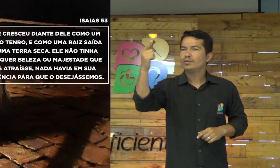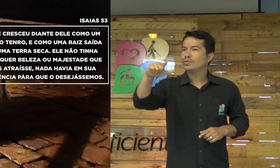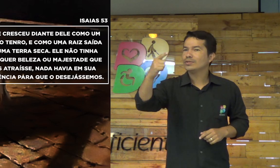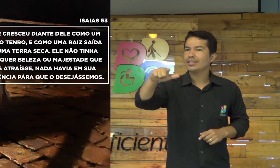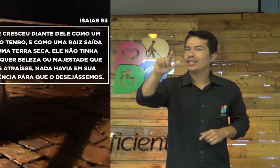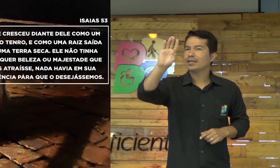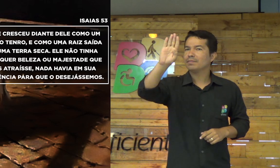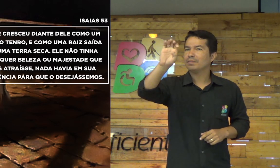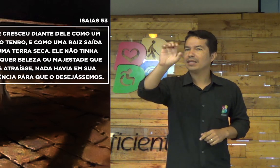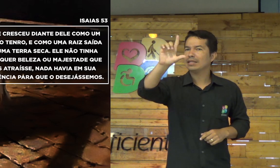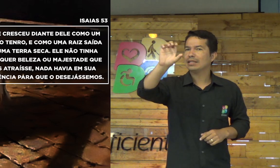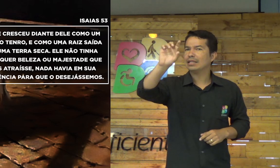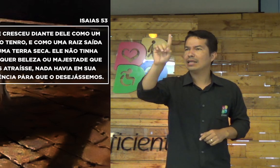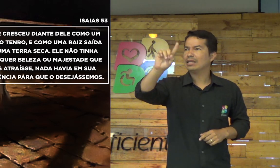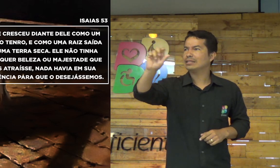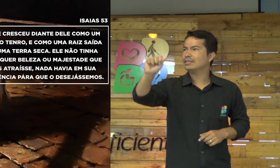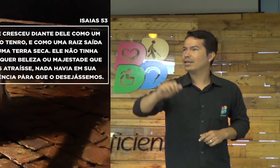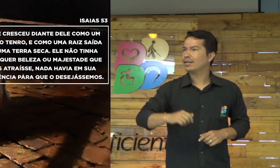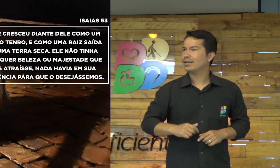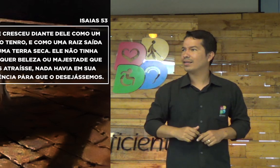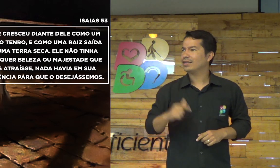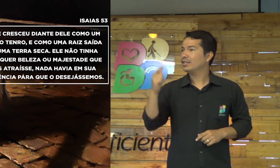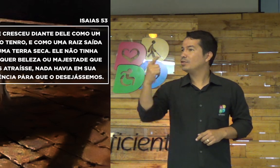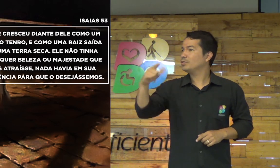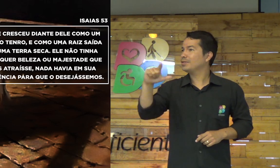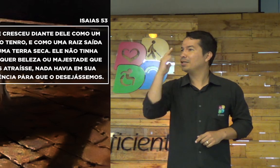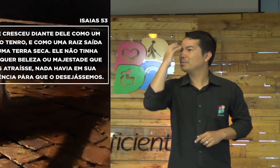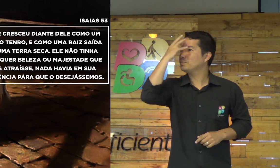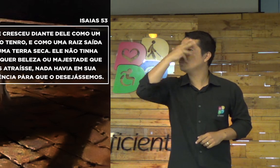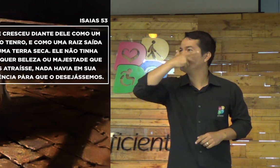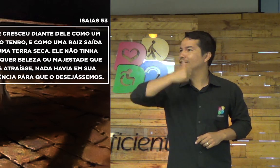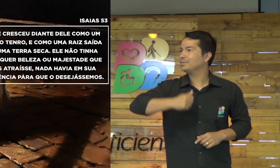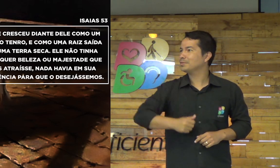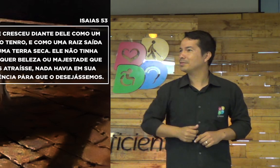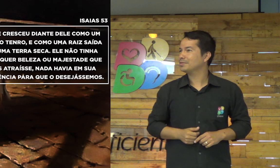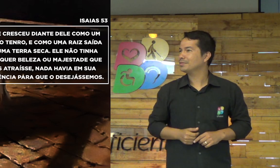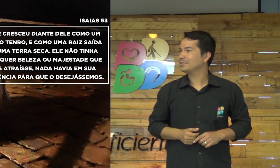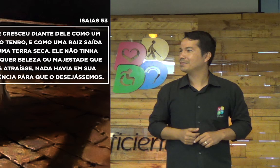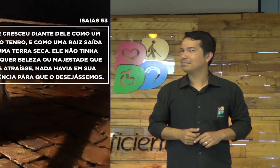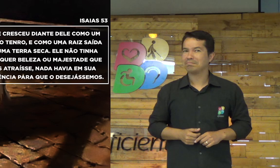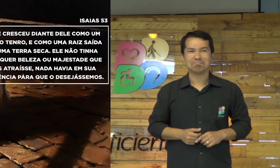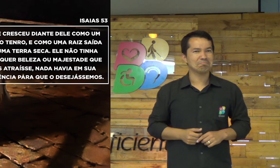Não tem... tem... Beleza. Não tem... Não era bonito.